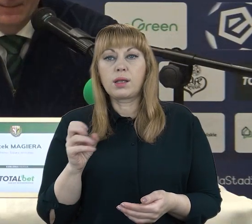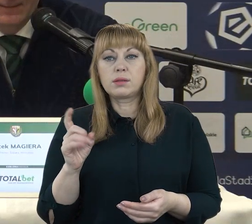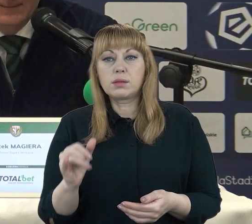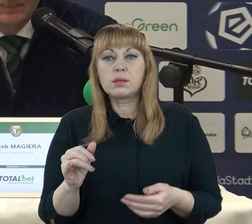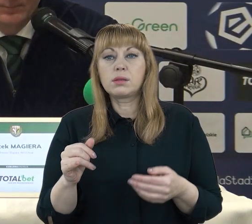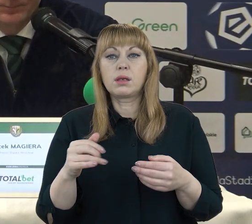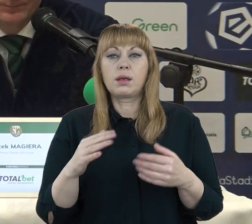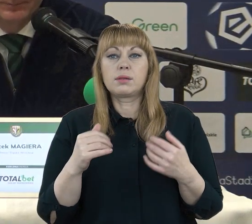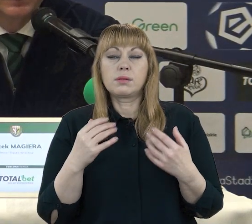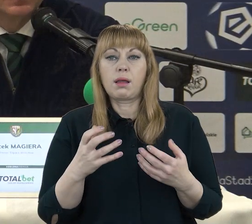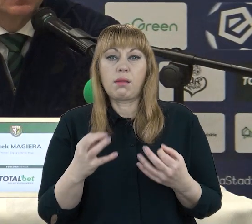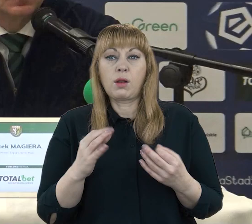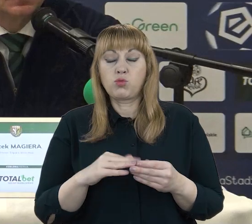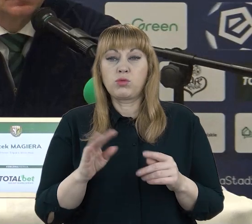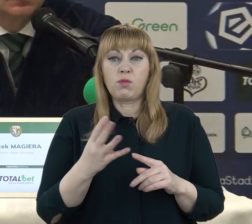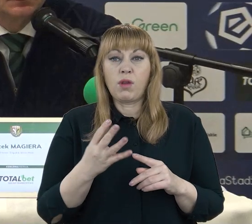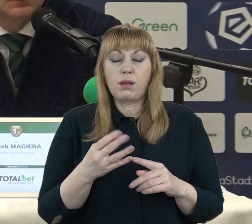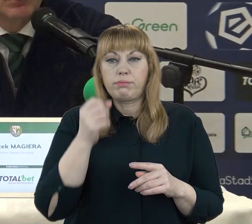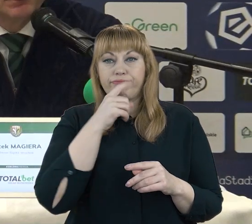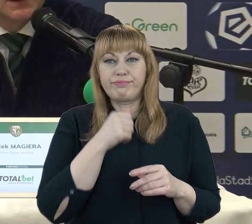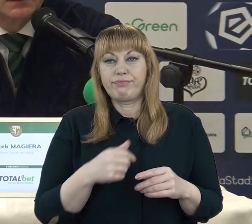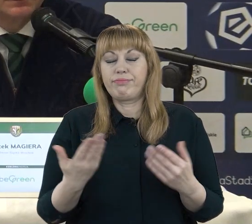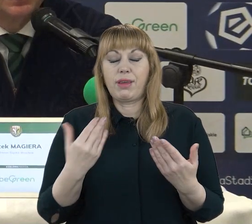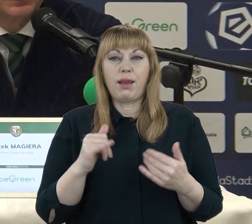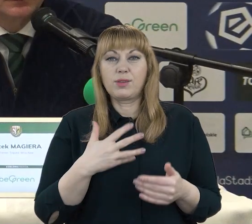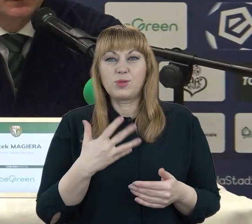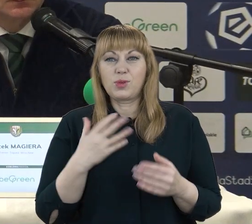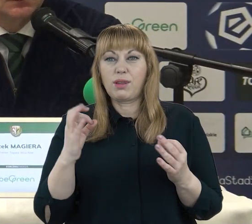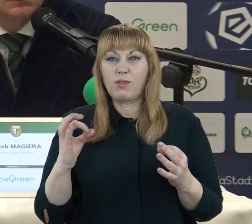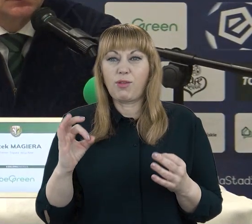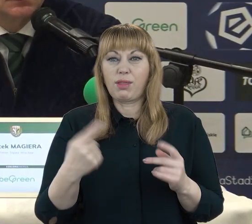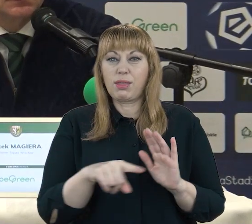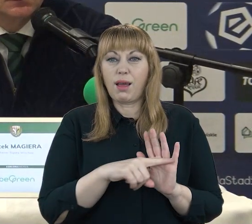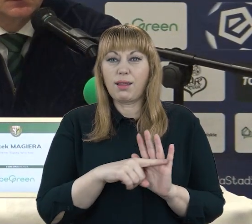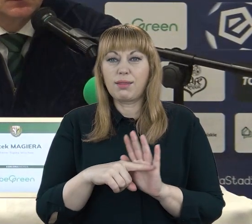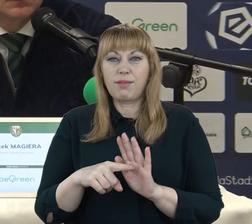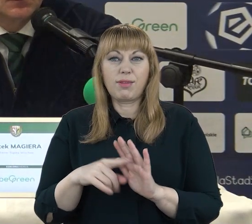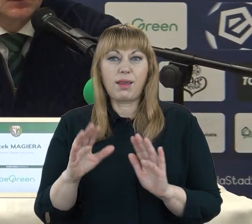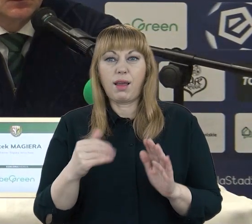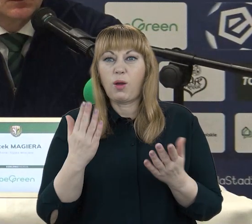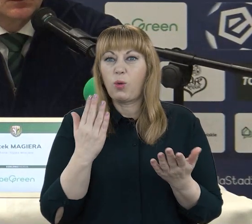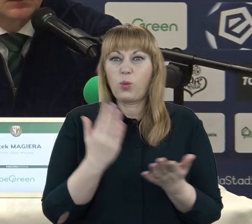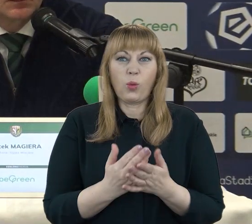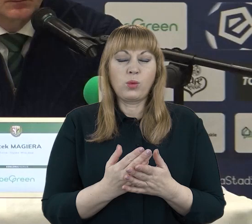Czwarta wyjazdowa porażka z rzędu. pan podchodzi na tej sytuacji, czy to jest taka negatywna spirala, która już tylko na przerwa zimowa może przerwać?